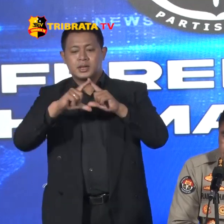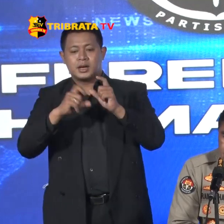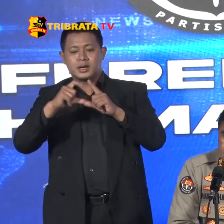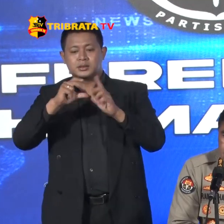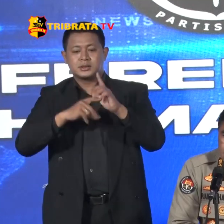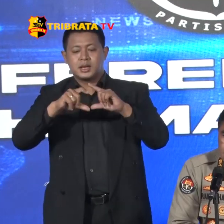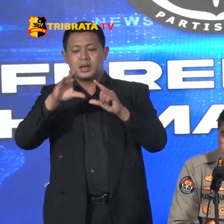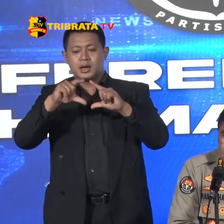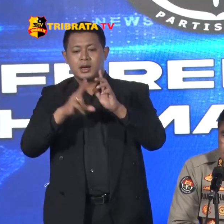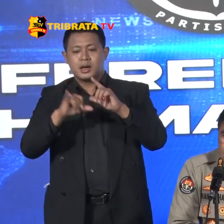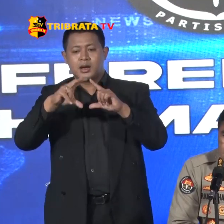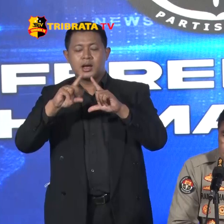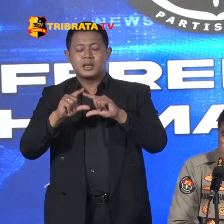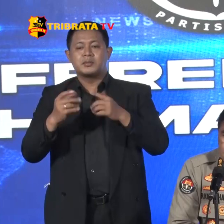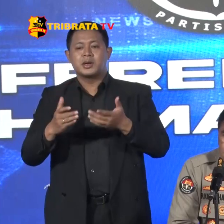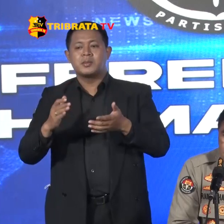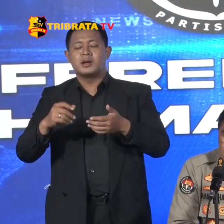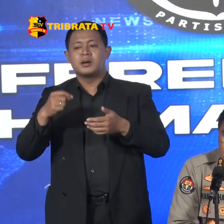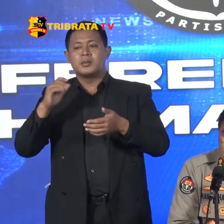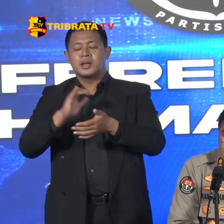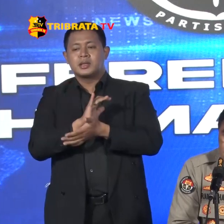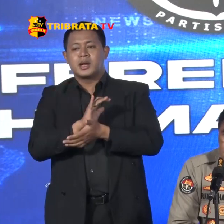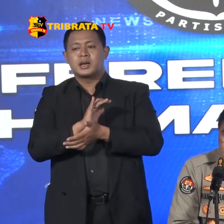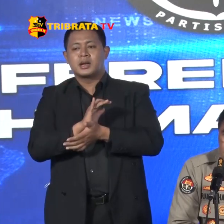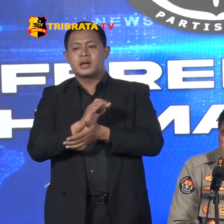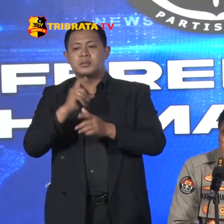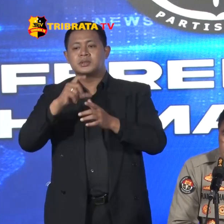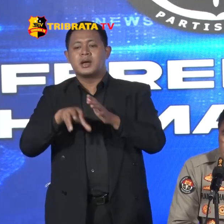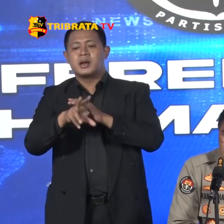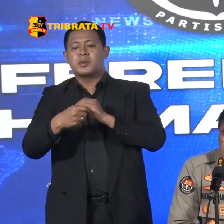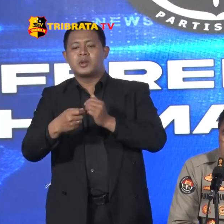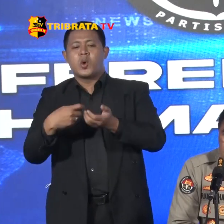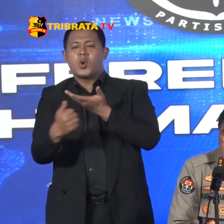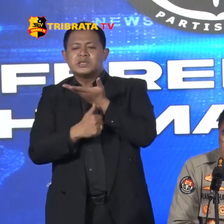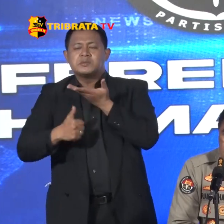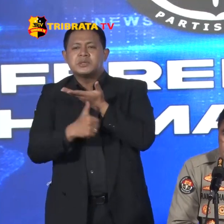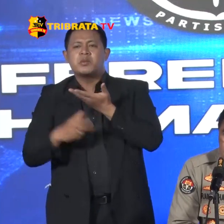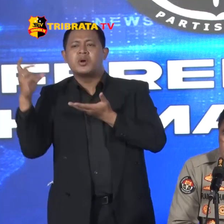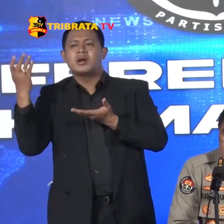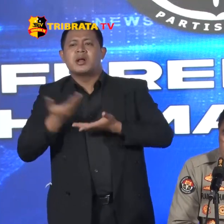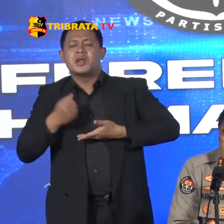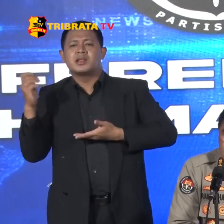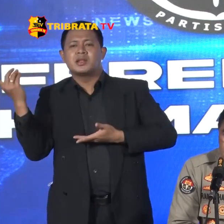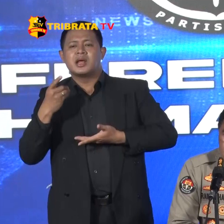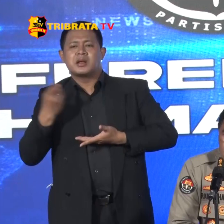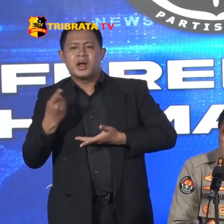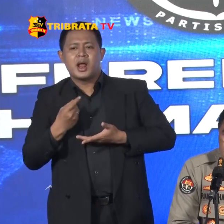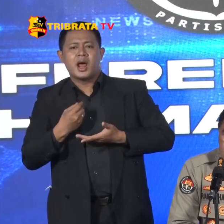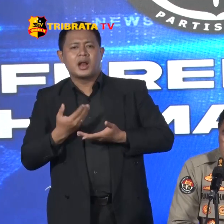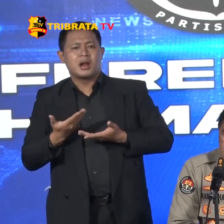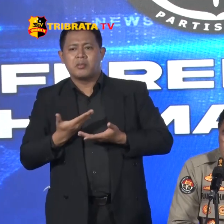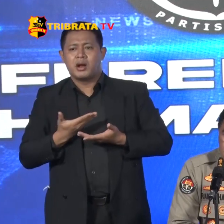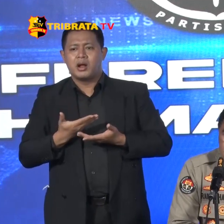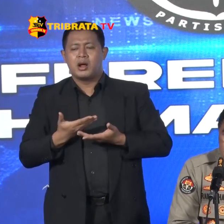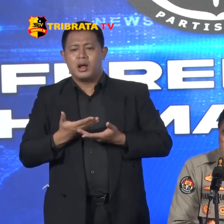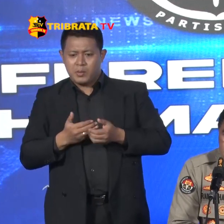Infonya Sekarang Pak Dari mana Pak Mantan Kapolsek Astana Anjar Ini Bisa Mengonsumsi Sabu Itu Apakah Ada Keterlibatan